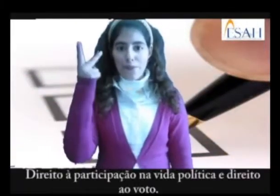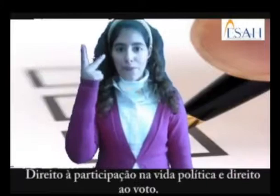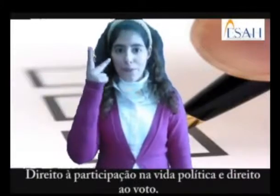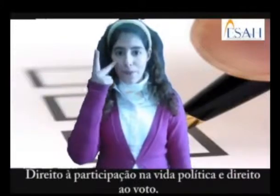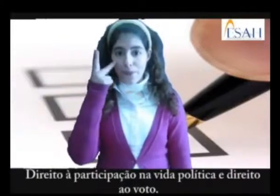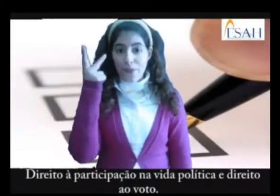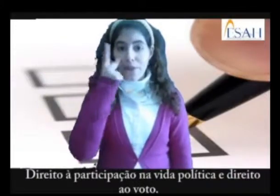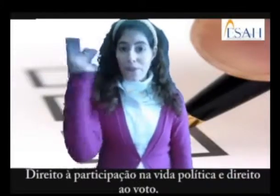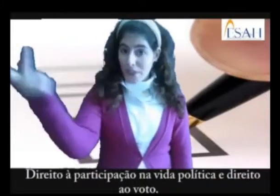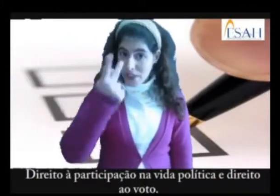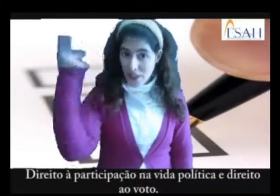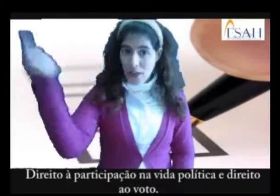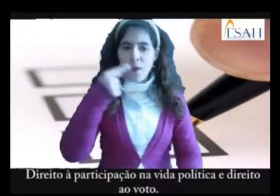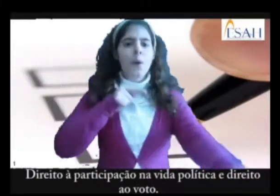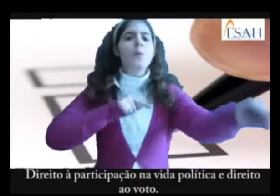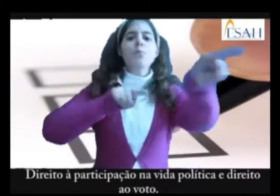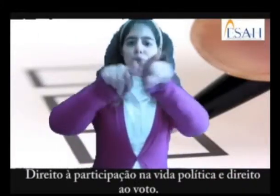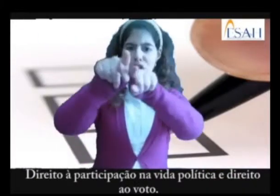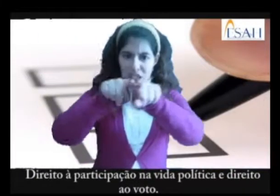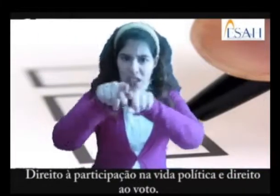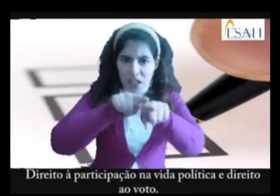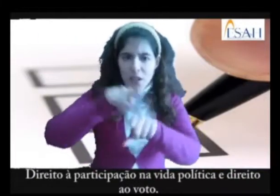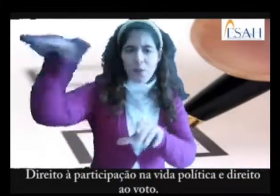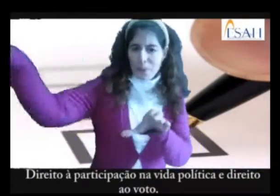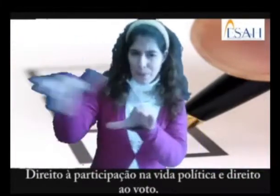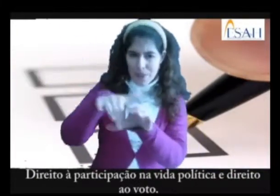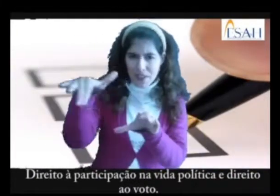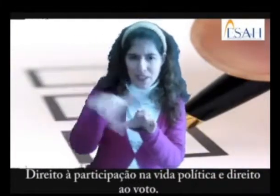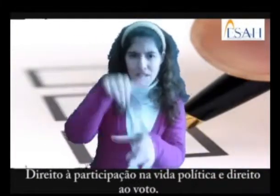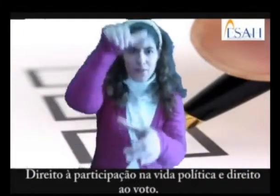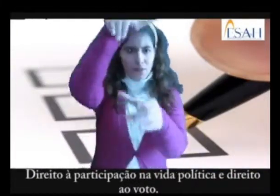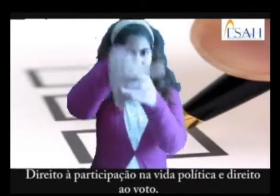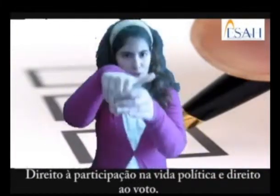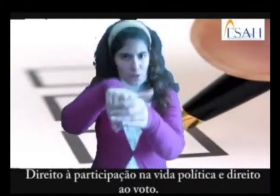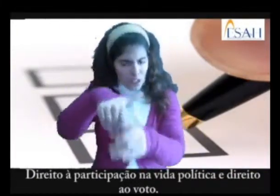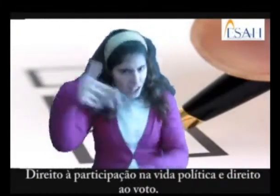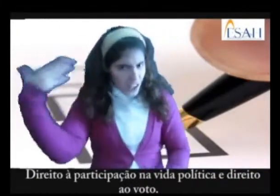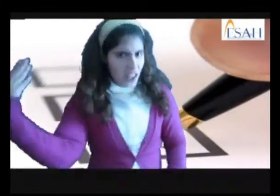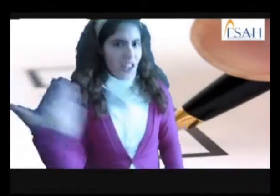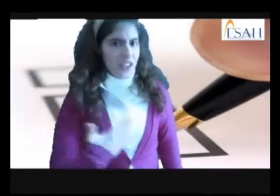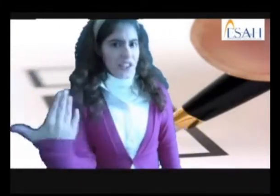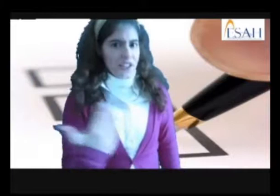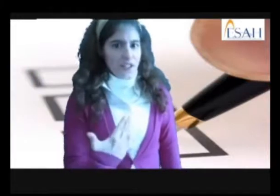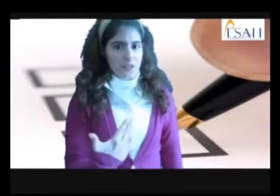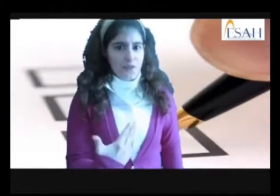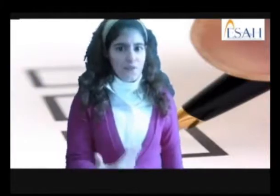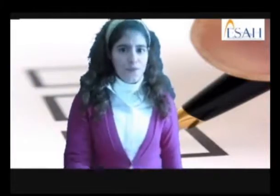Direito à participação na vida política e direito ao voto. Direito a